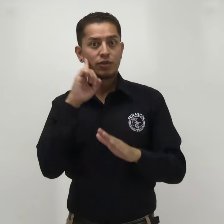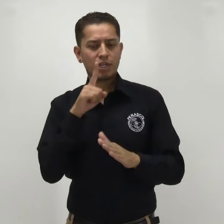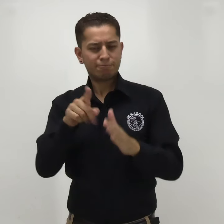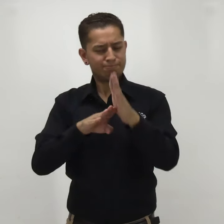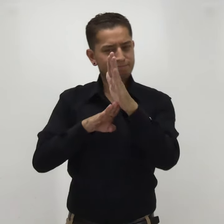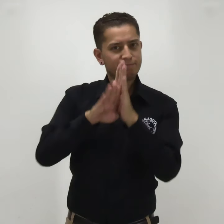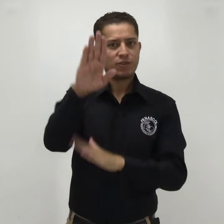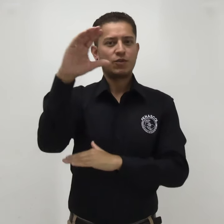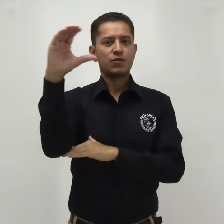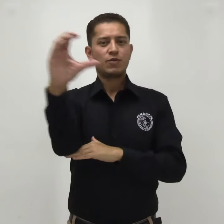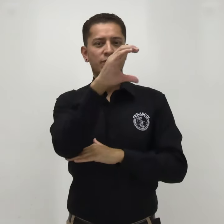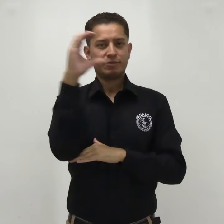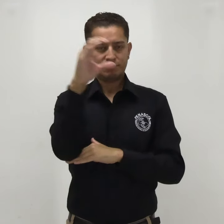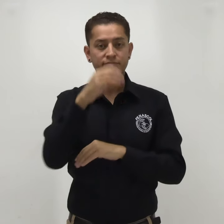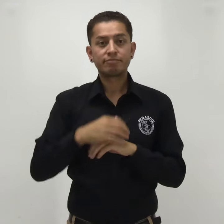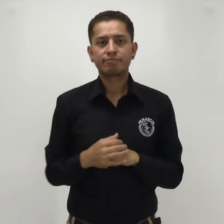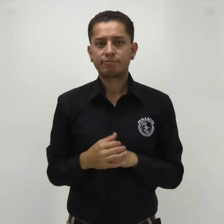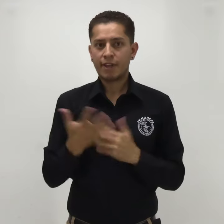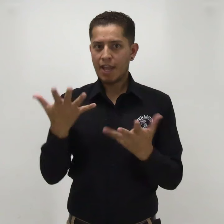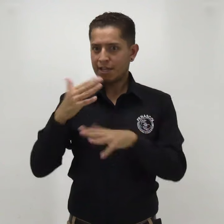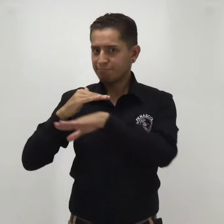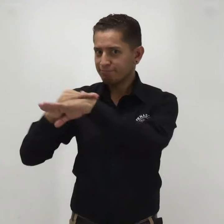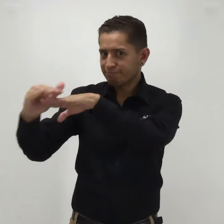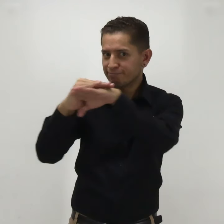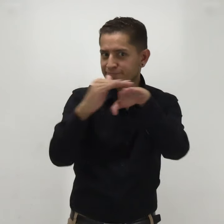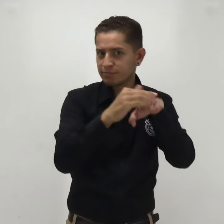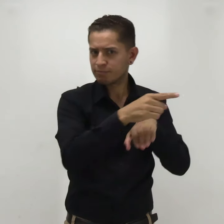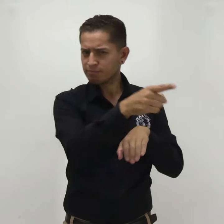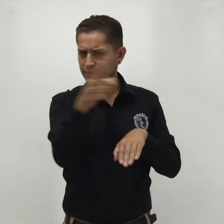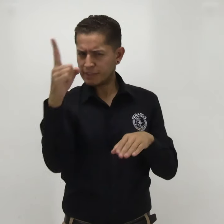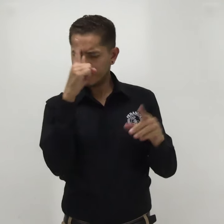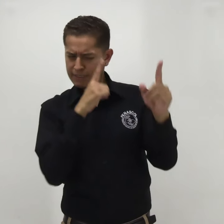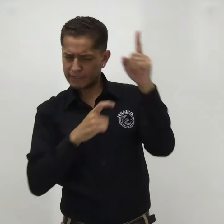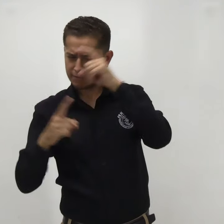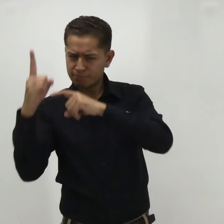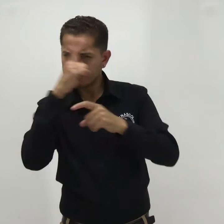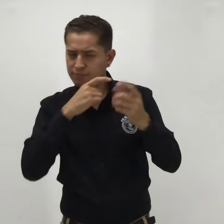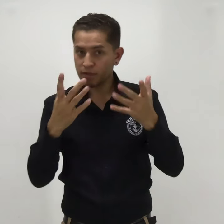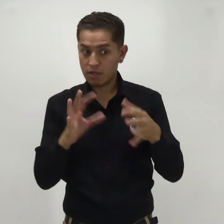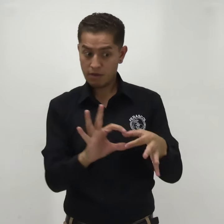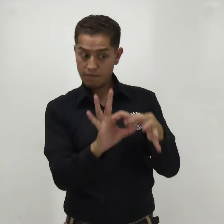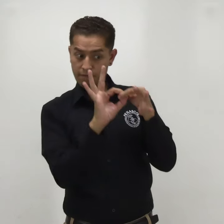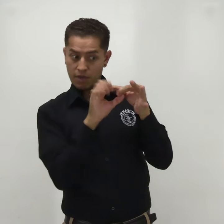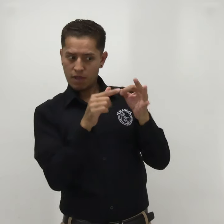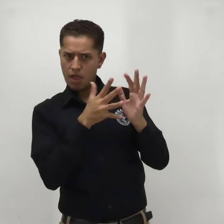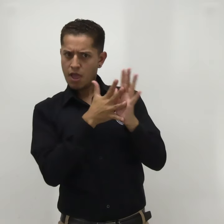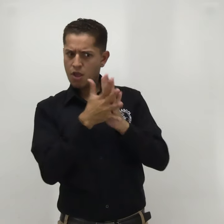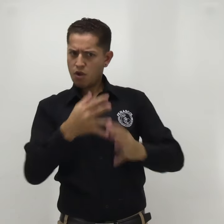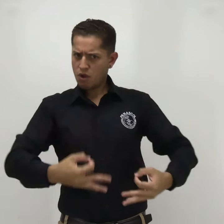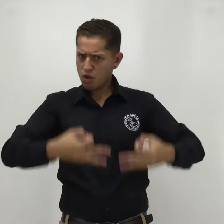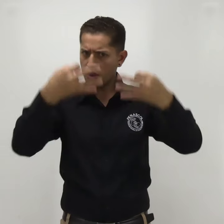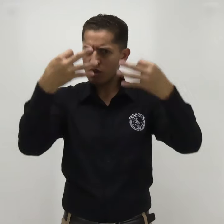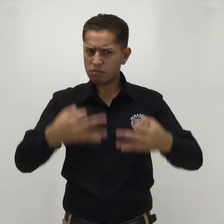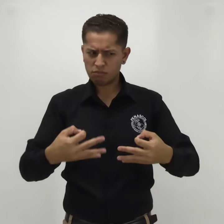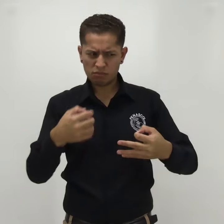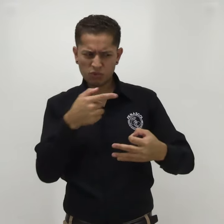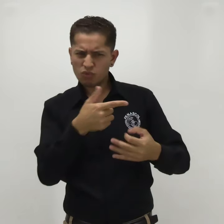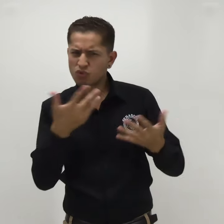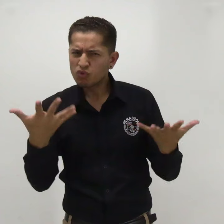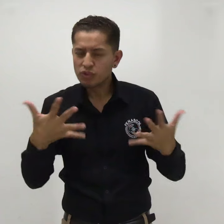comunidad sorda en Colombia. Les invitamos a la reflexión y a informarse a través de los medios